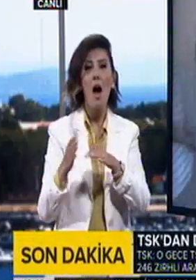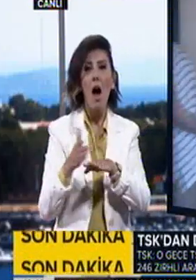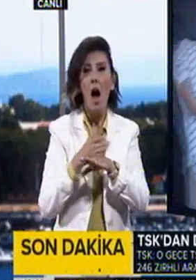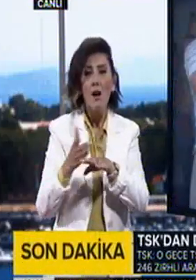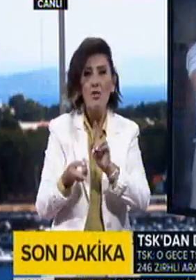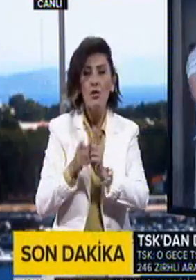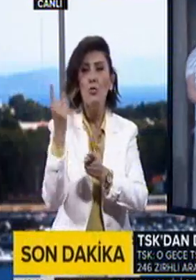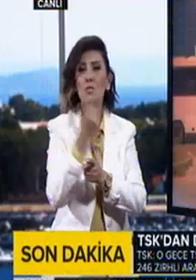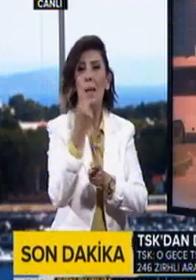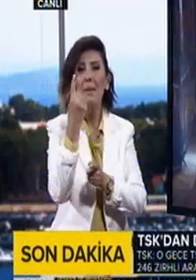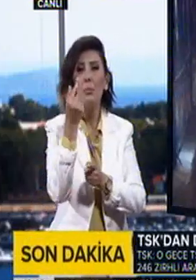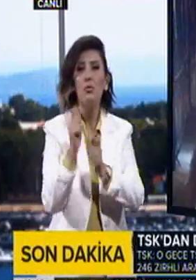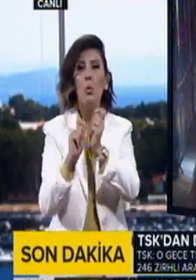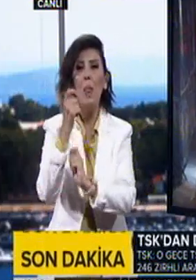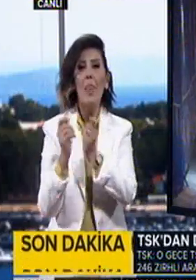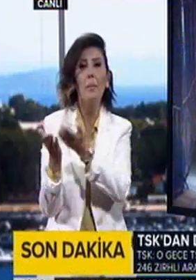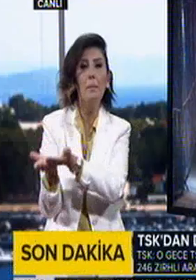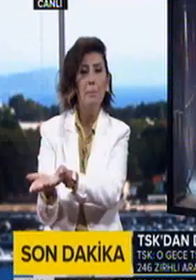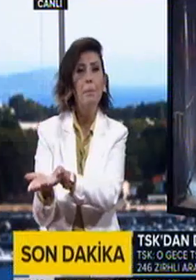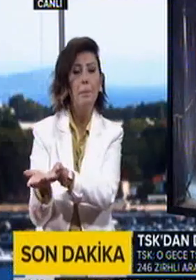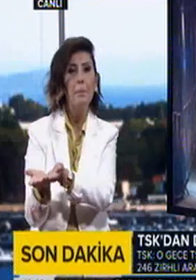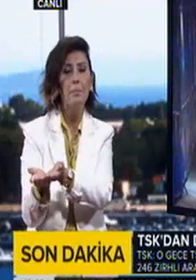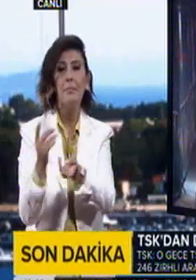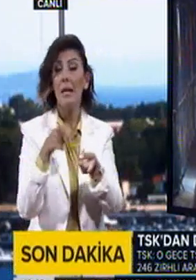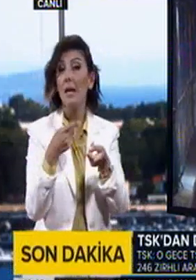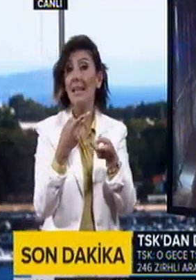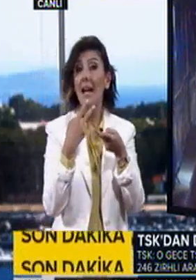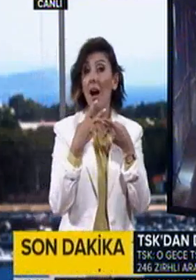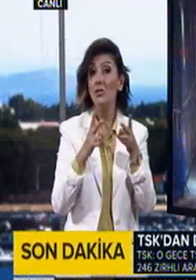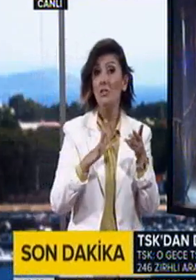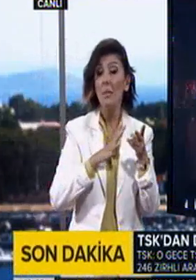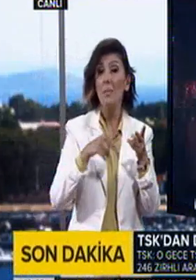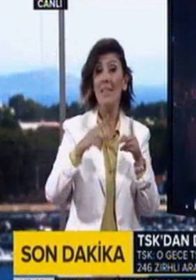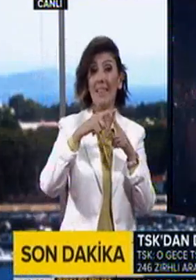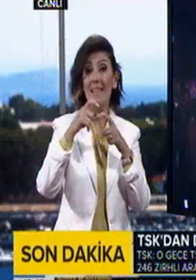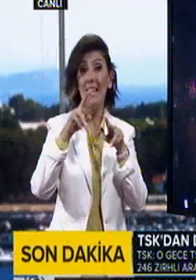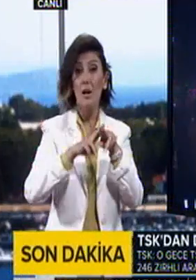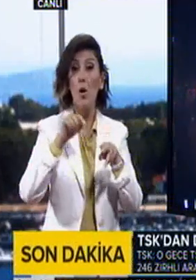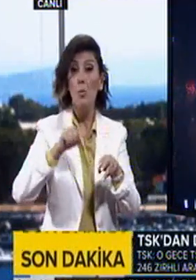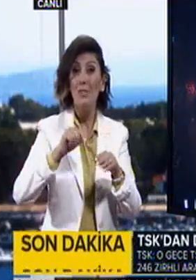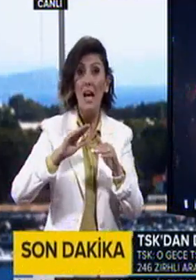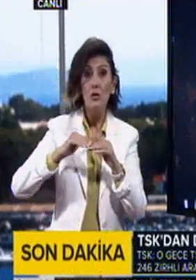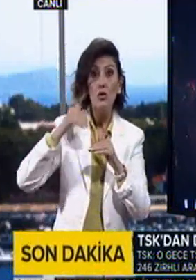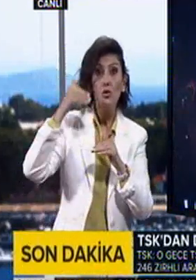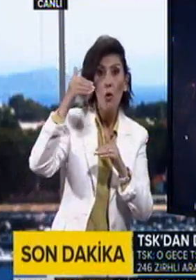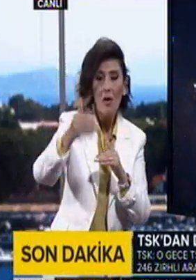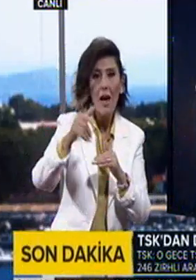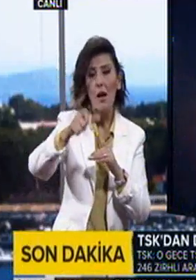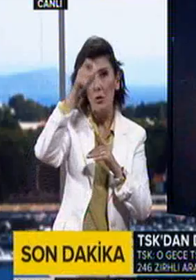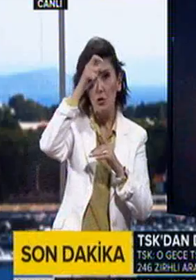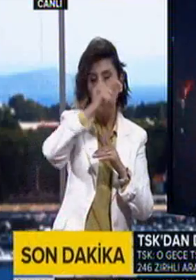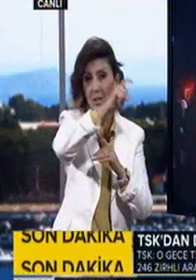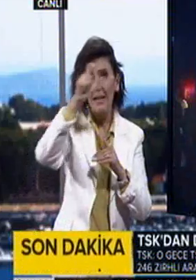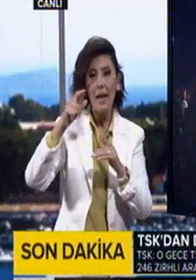%1,5. Yine son olaraksa şu açıklamayı yer verilmiş. TSK bugüne kadar olduğu gibi bundan sonra da ülkemize ve